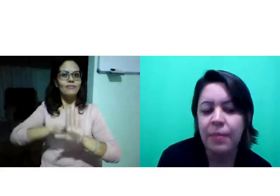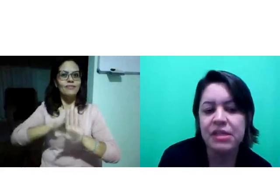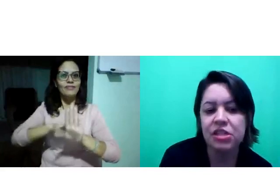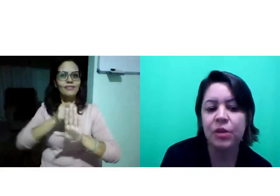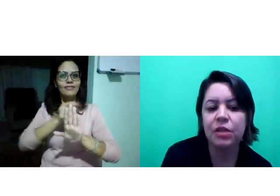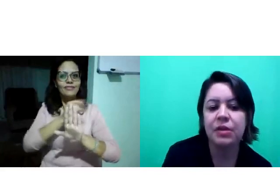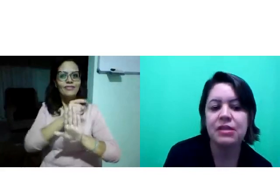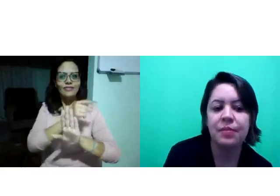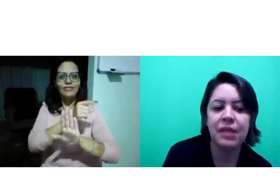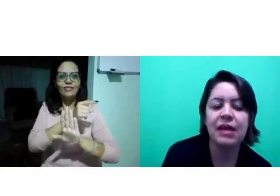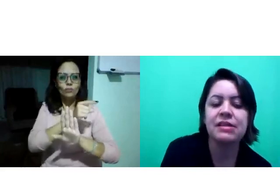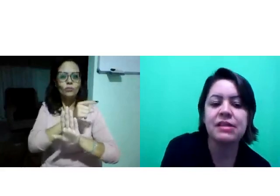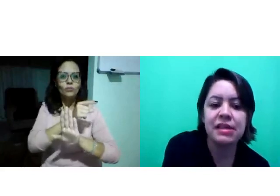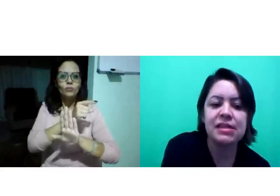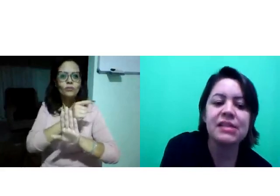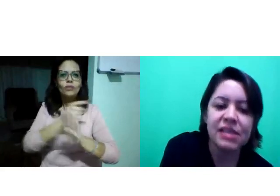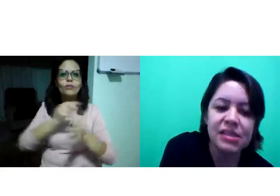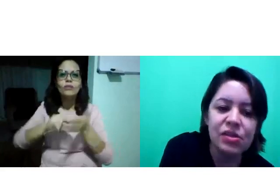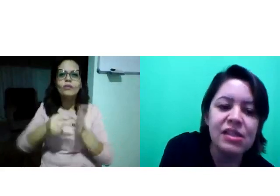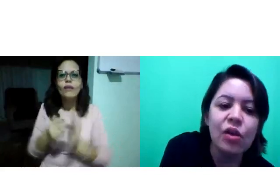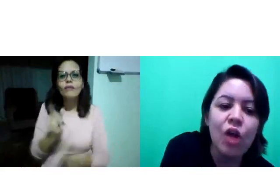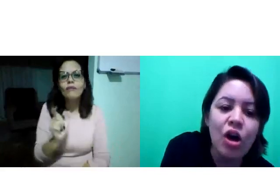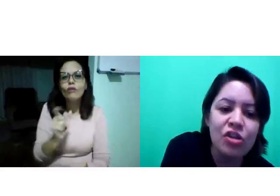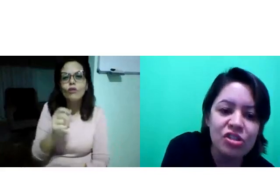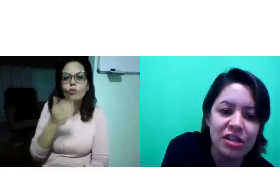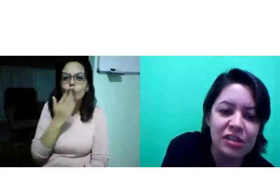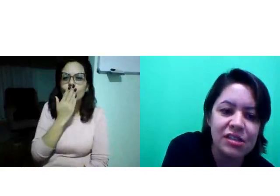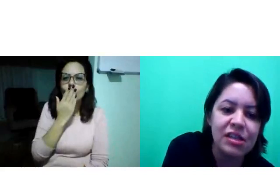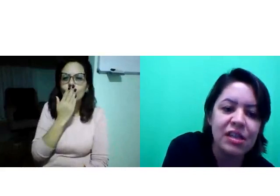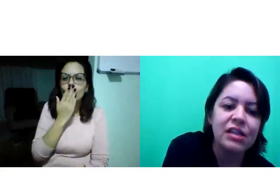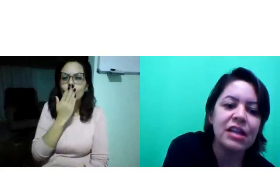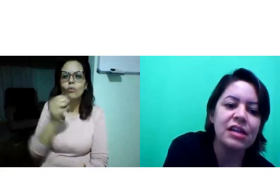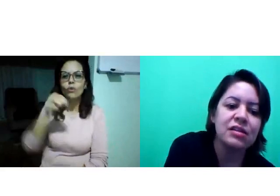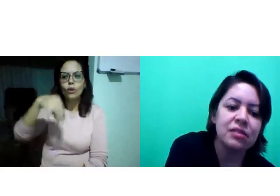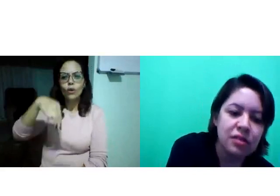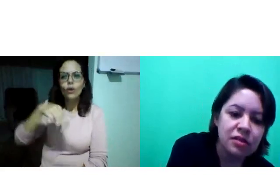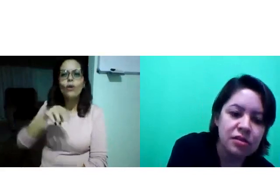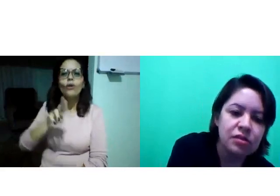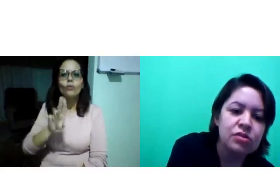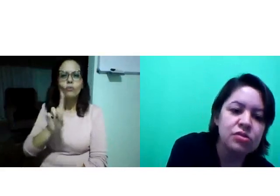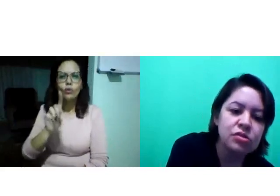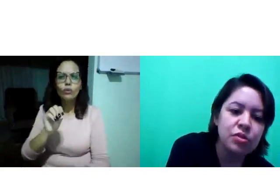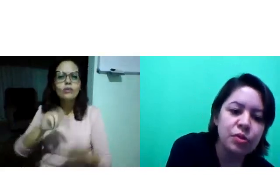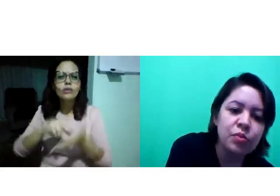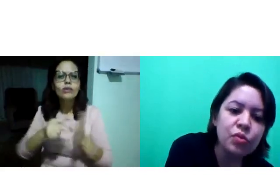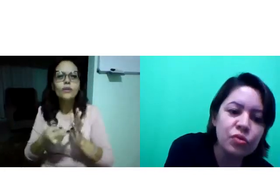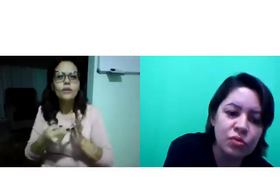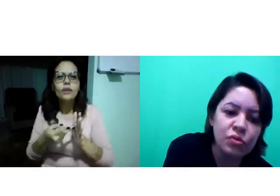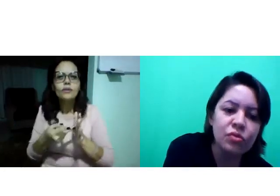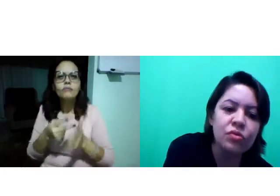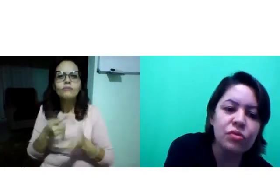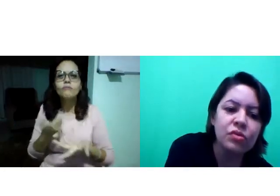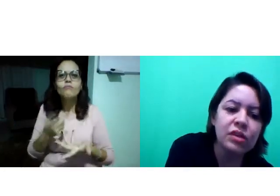Mas a gente pode perceber, né, que existem essas questões ideológicas, né, sobre o